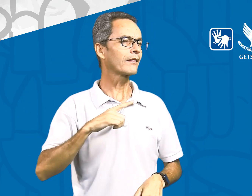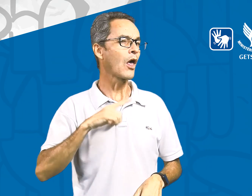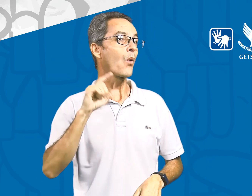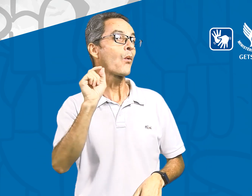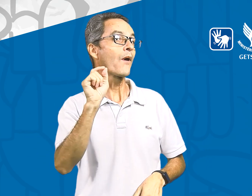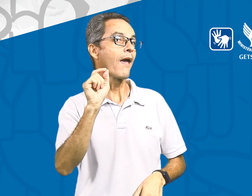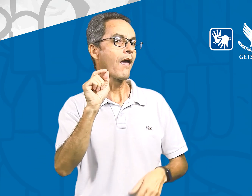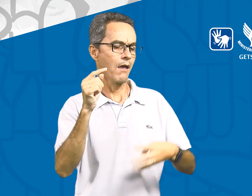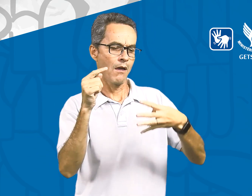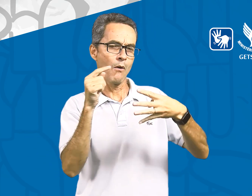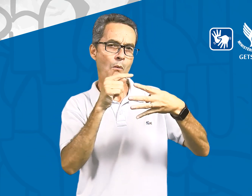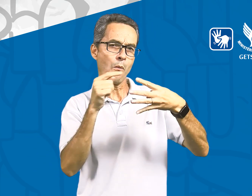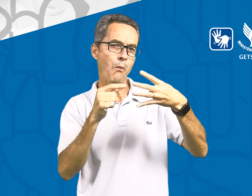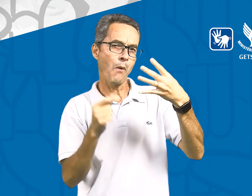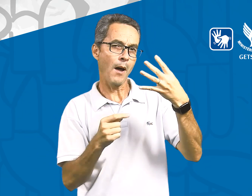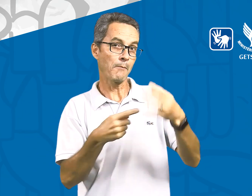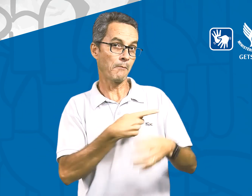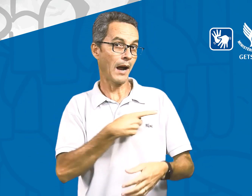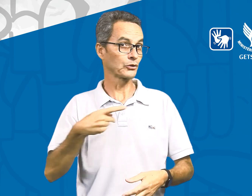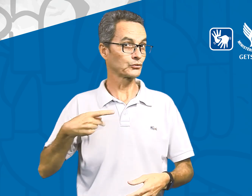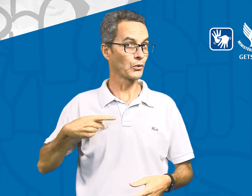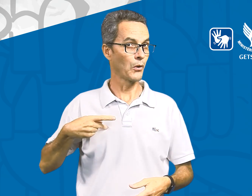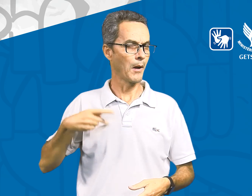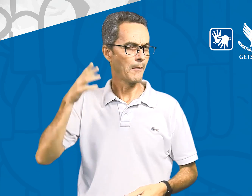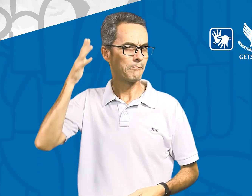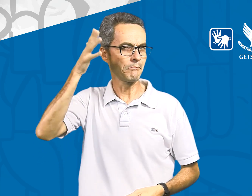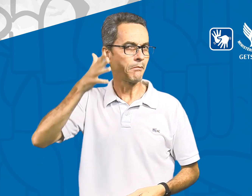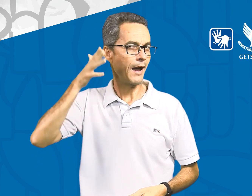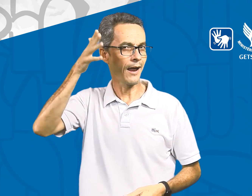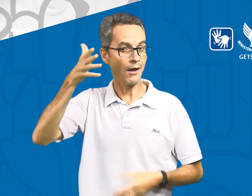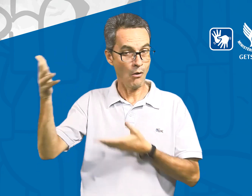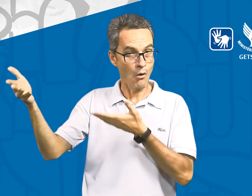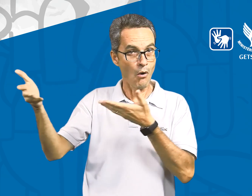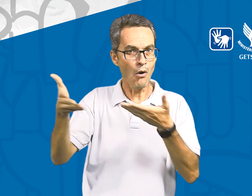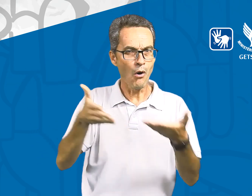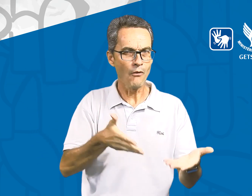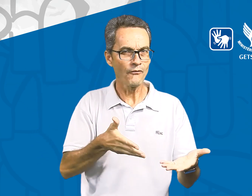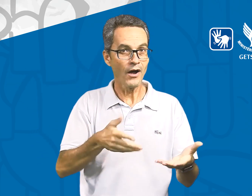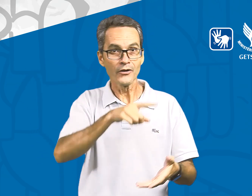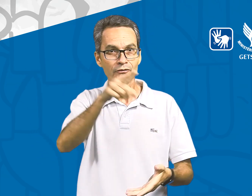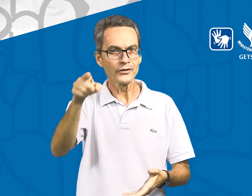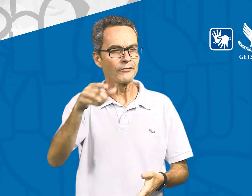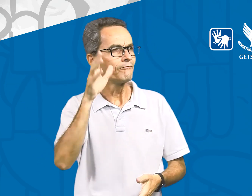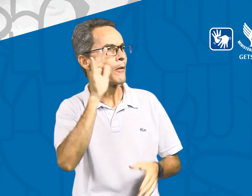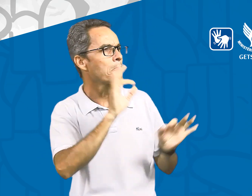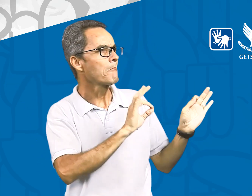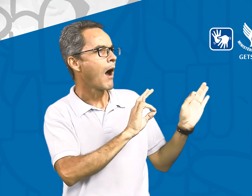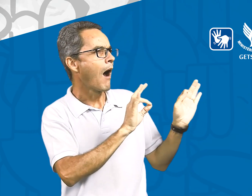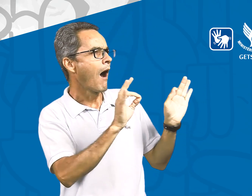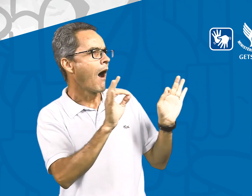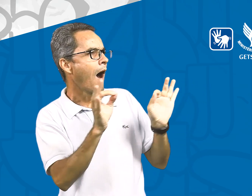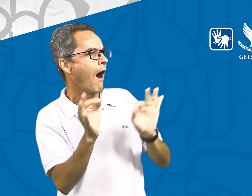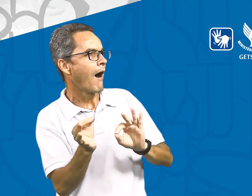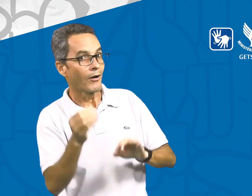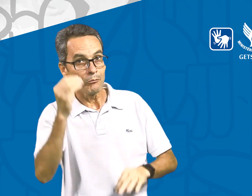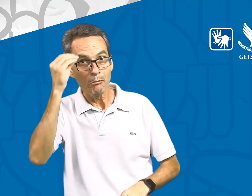Teremos também 4 preletores famosos que ministrarão a Palavra de Deus e ao assisti-los, vocês terão seus